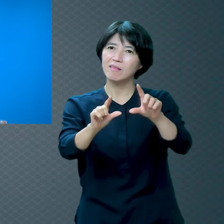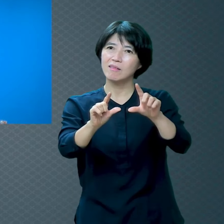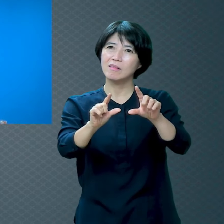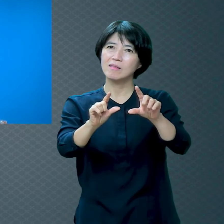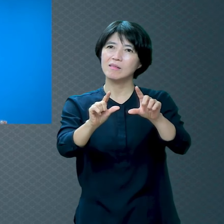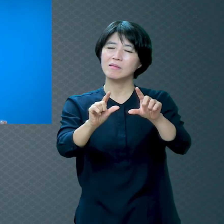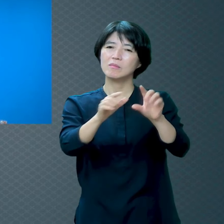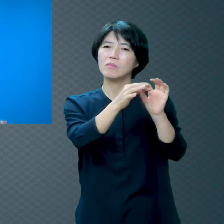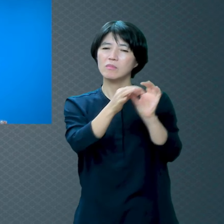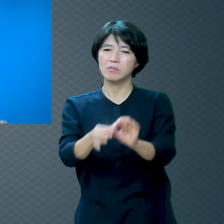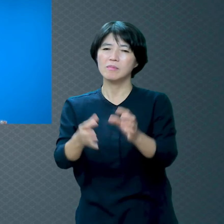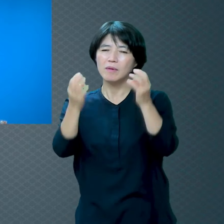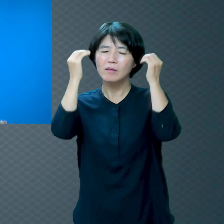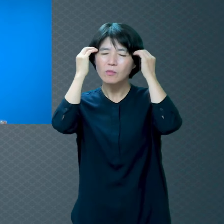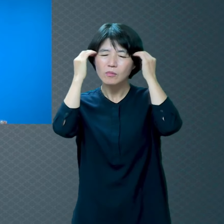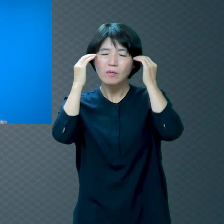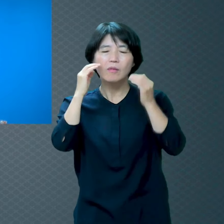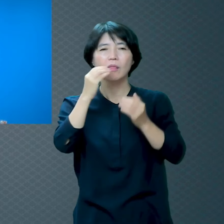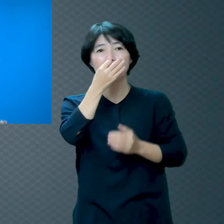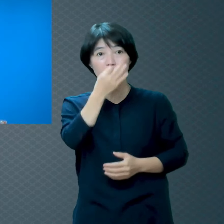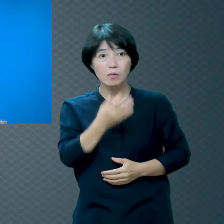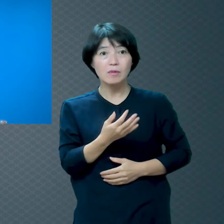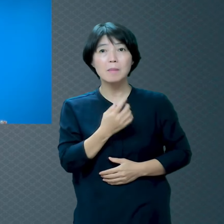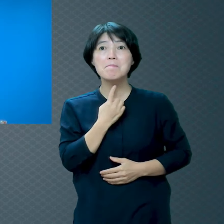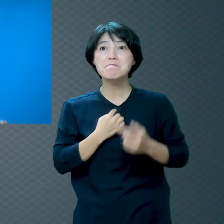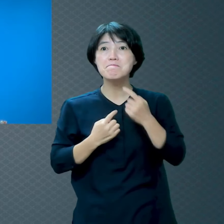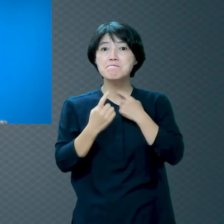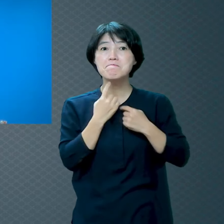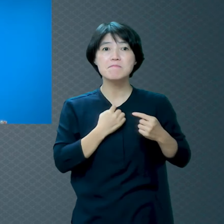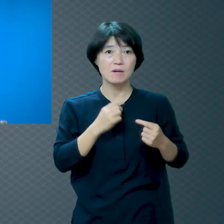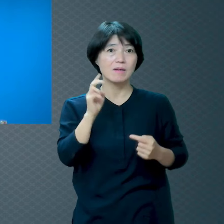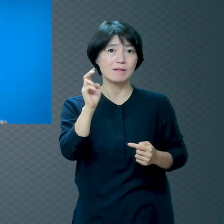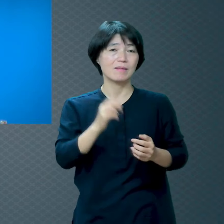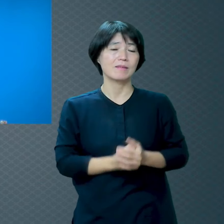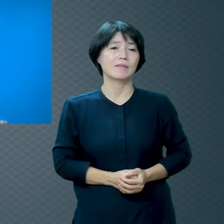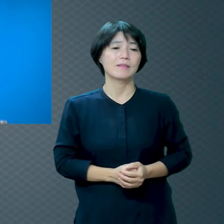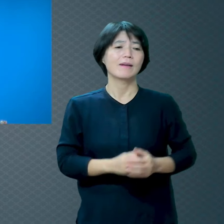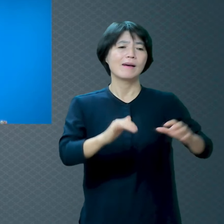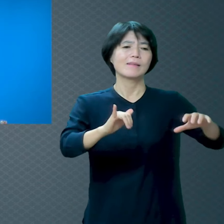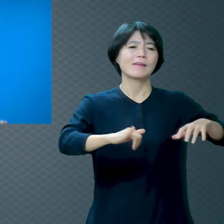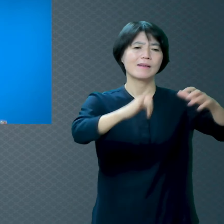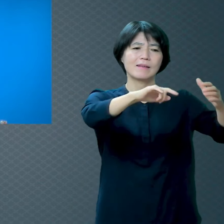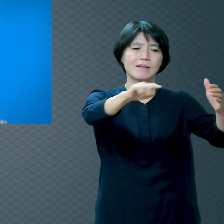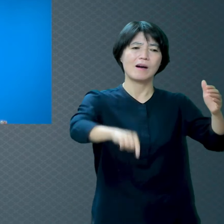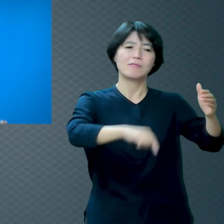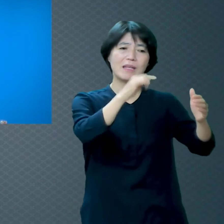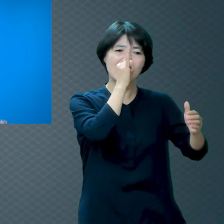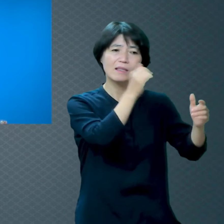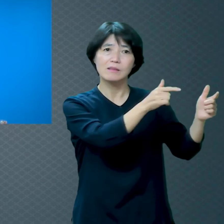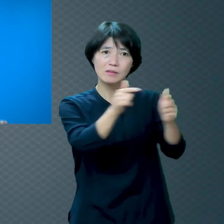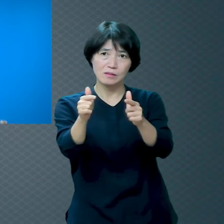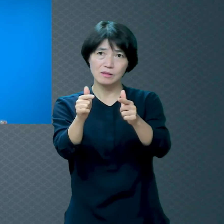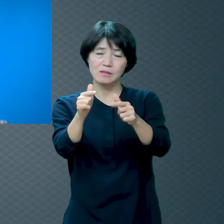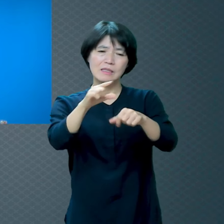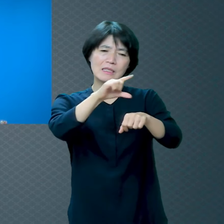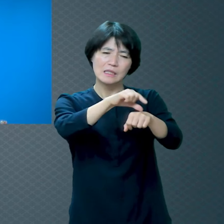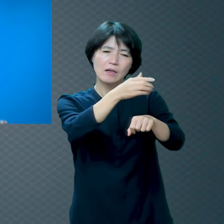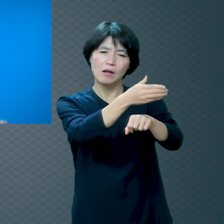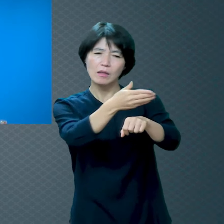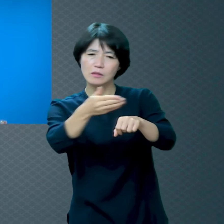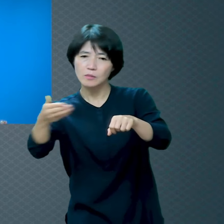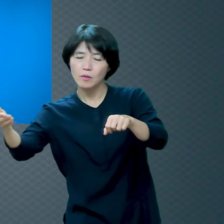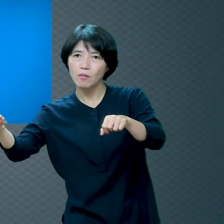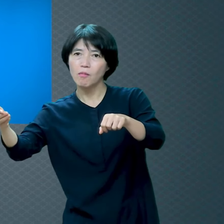참 이상한 것은 이 세상의 대부분의 것은 오랜 시간 하면 할수록